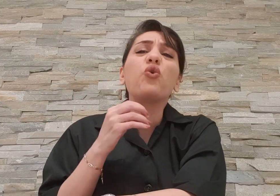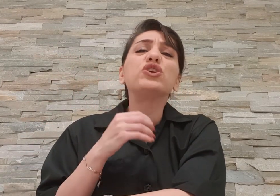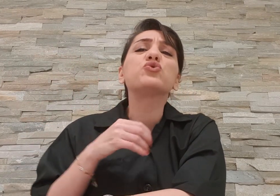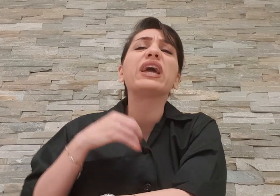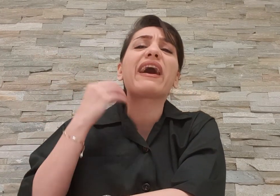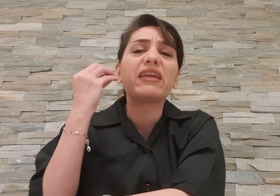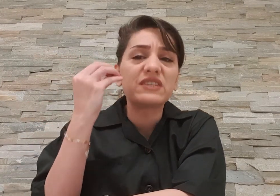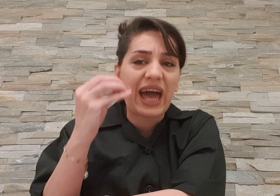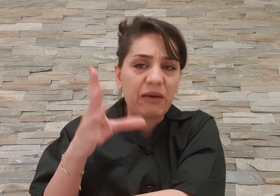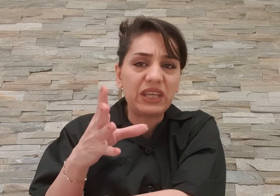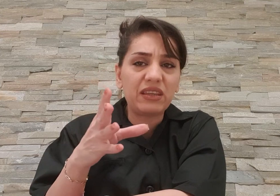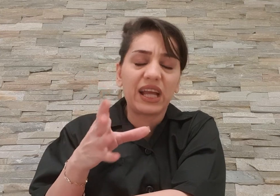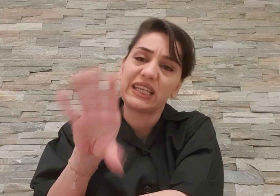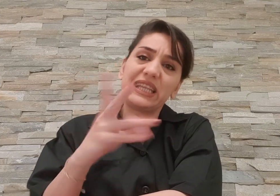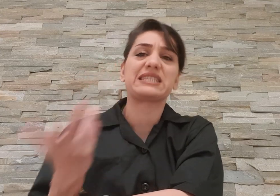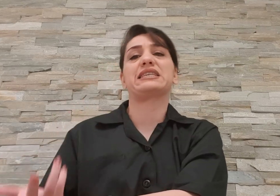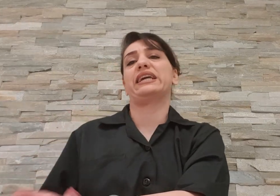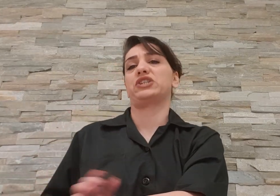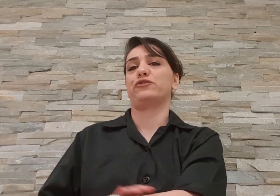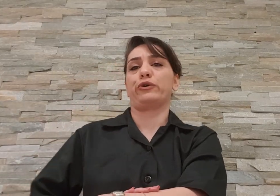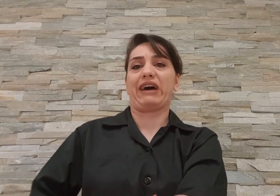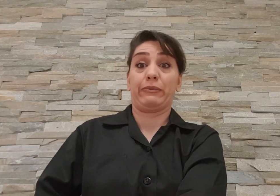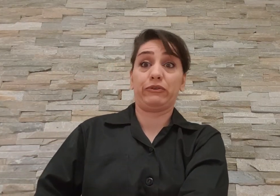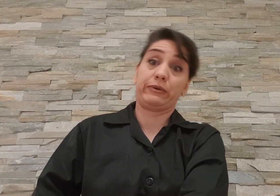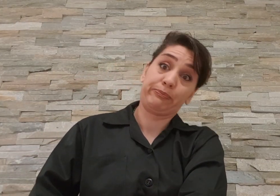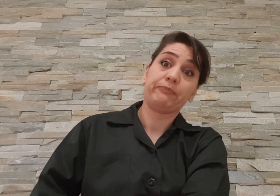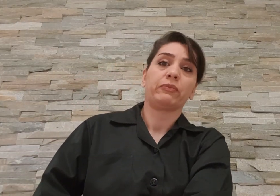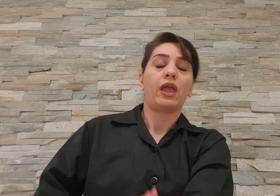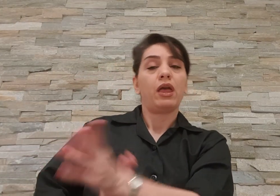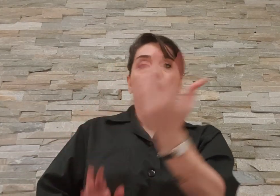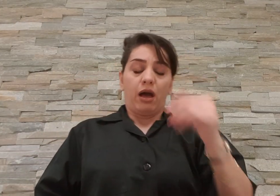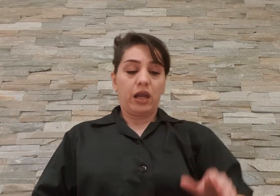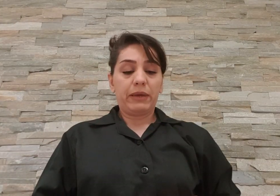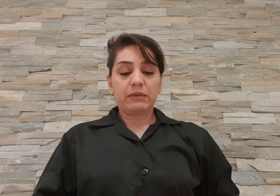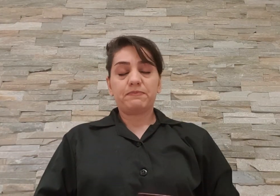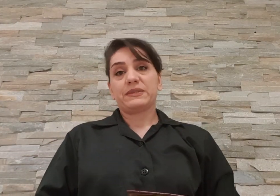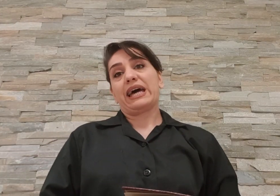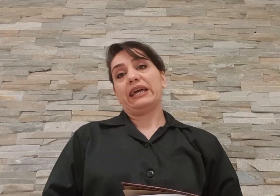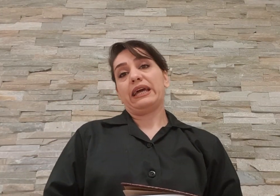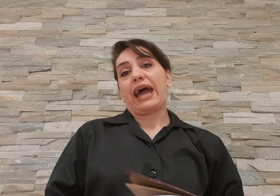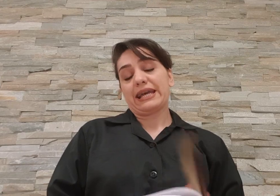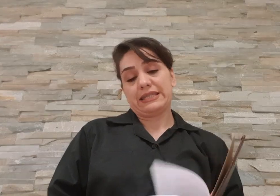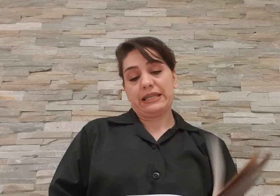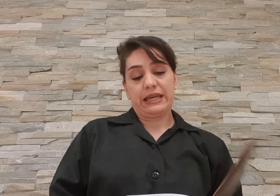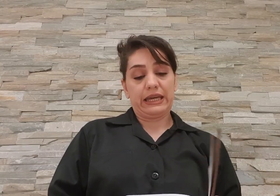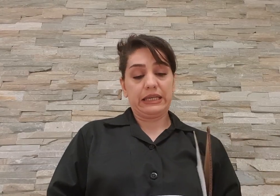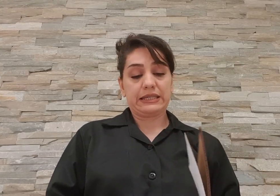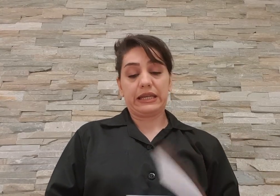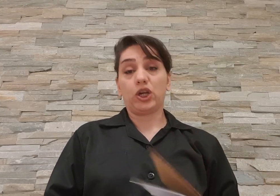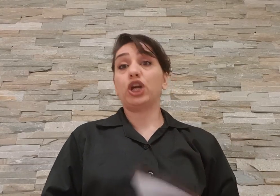خودشون انقدر واسه هم دیگه دارن که دست از سر کچل شما برمیدارن حالا بریم سر اصل این سریال